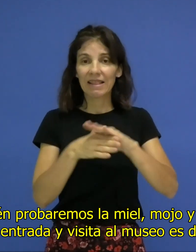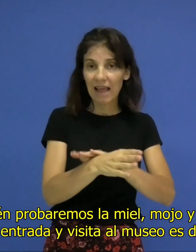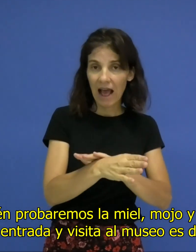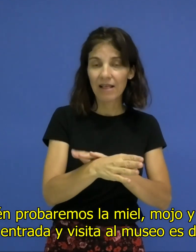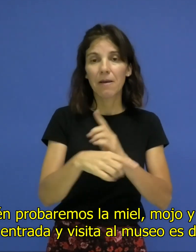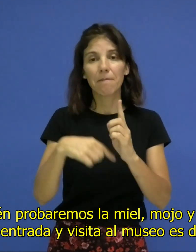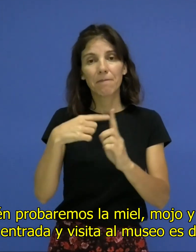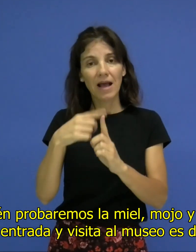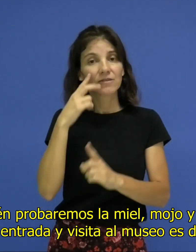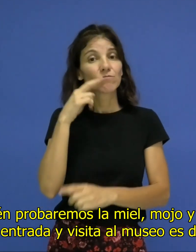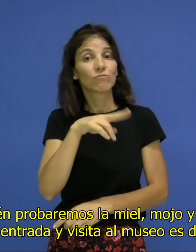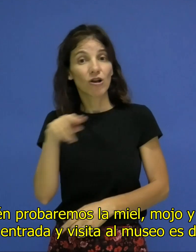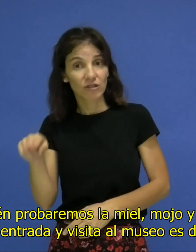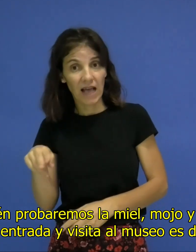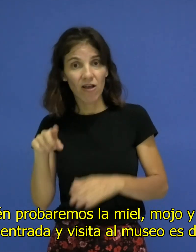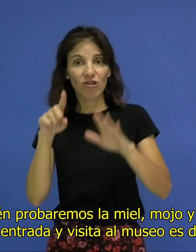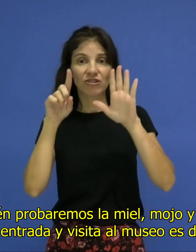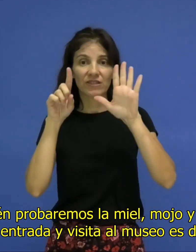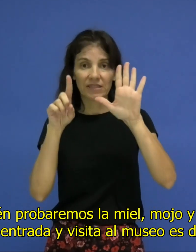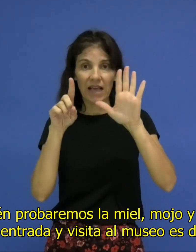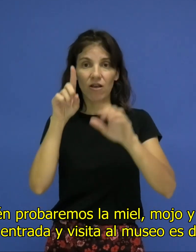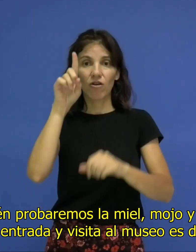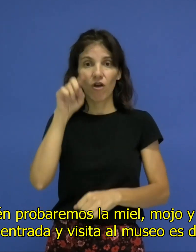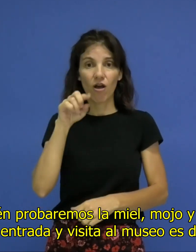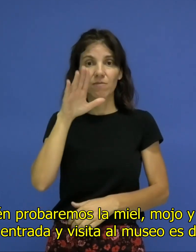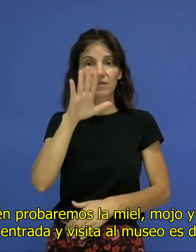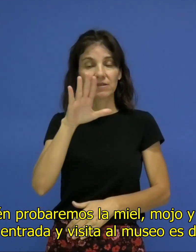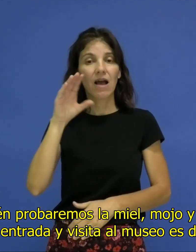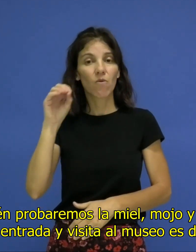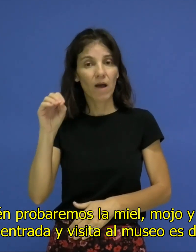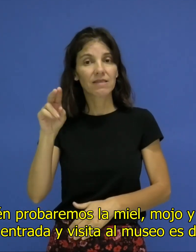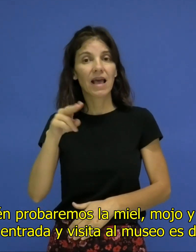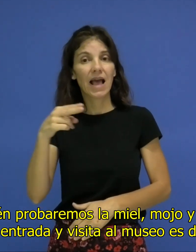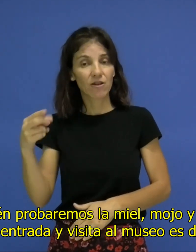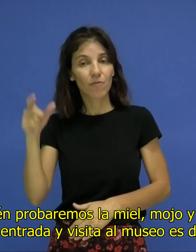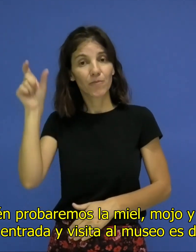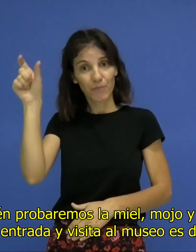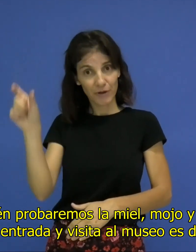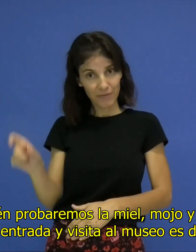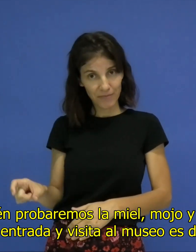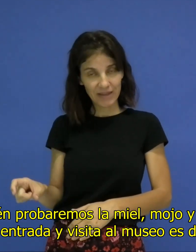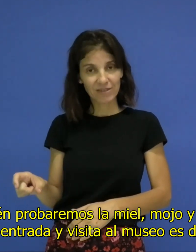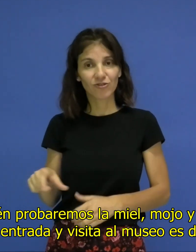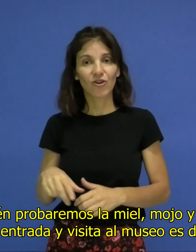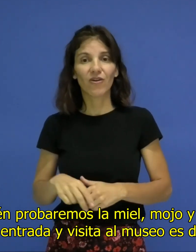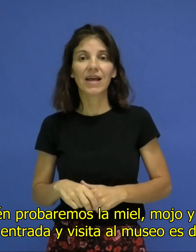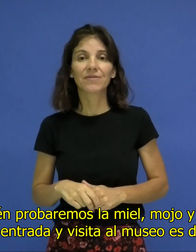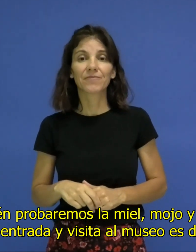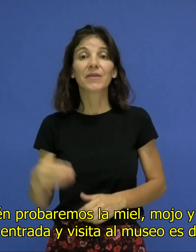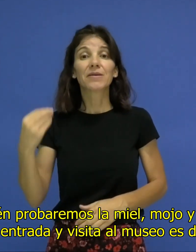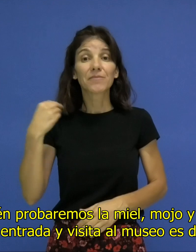El precio de la entrada y visita al museo es de 6,50 euros por persona.